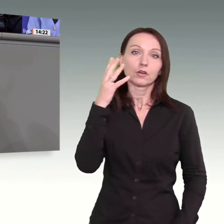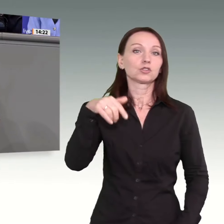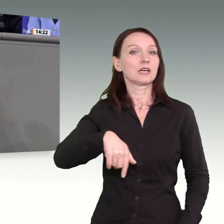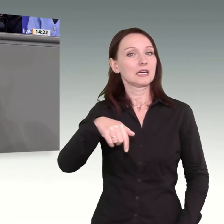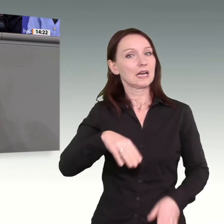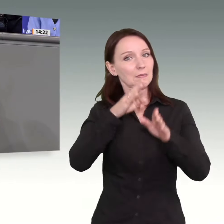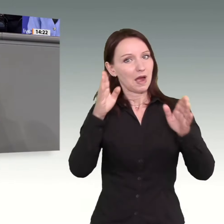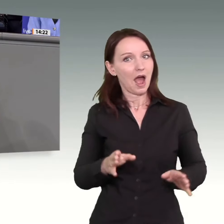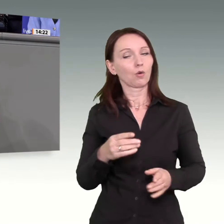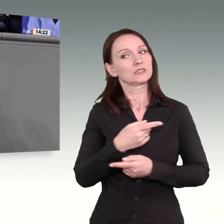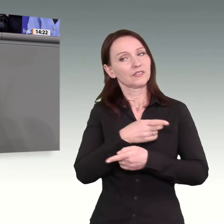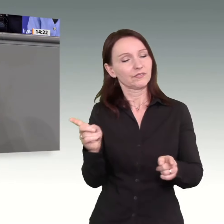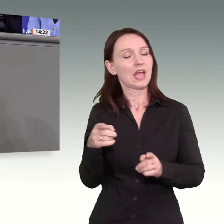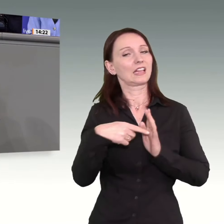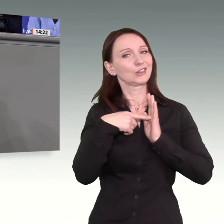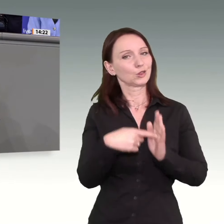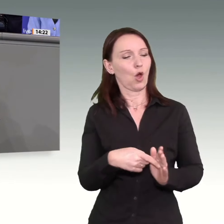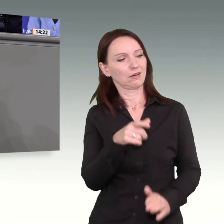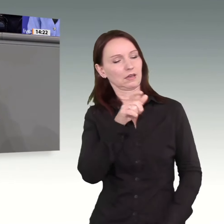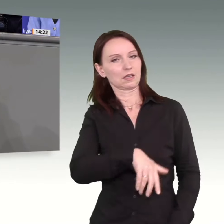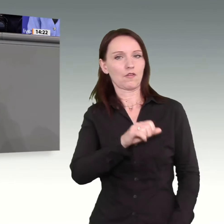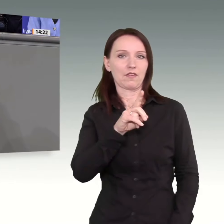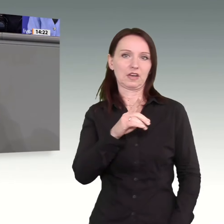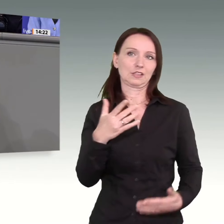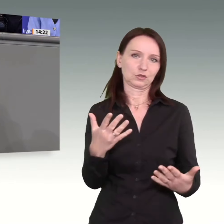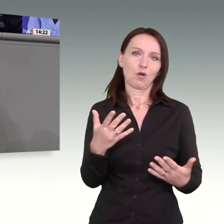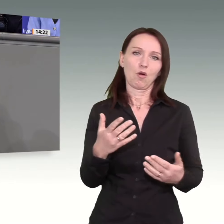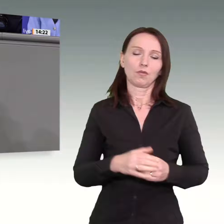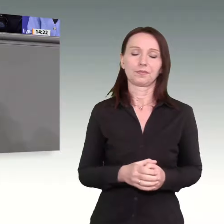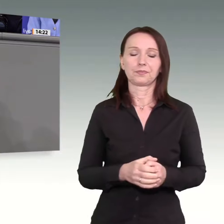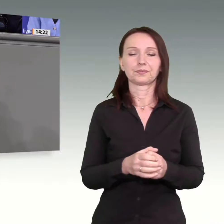Deutlichkeit gegenüber der AfD hätten, meine Damen und Herren.